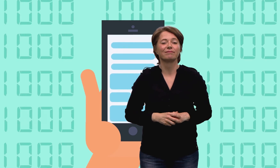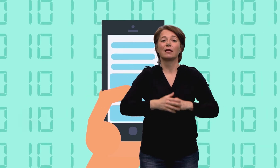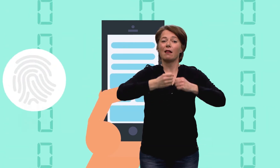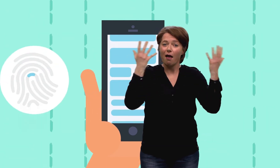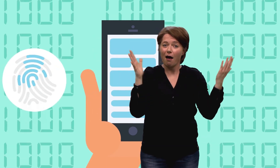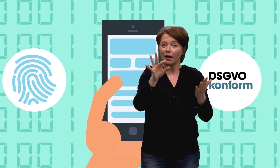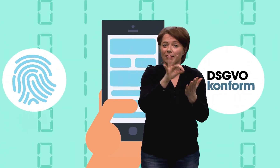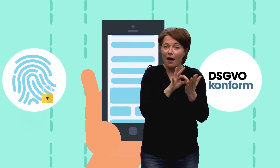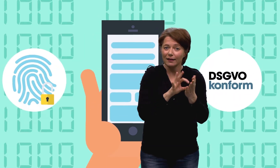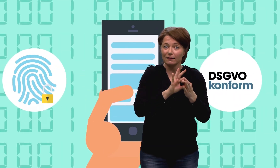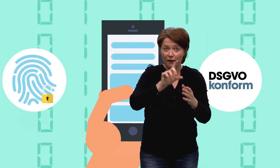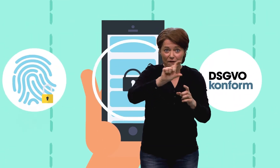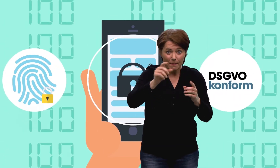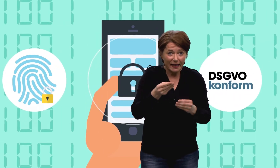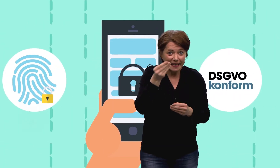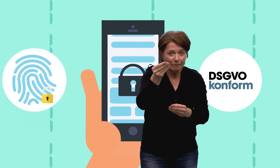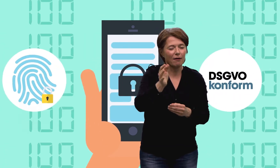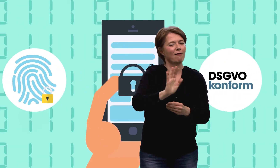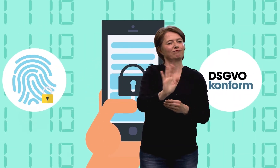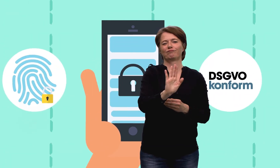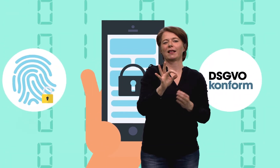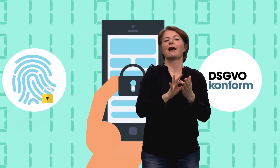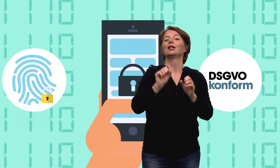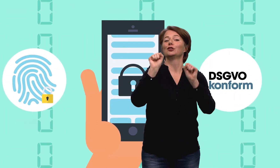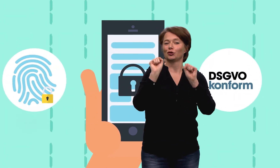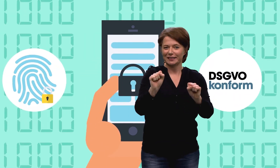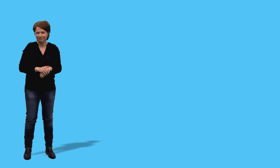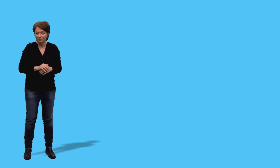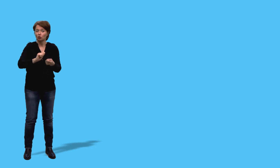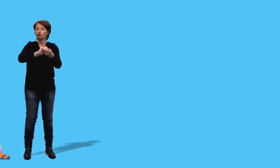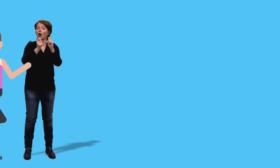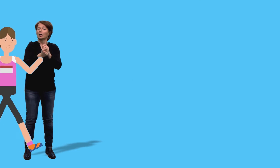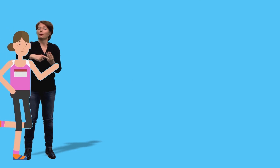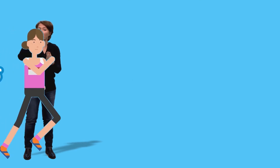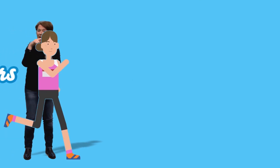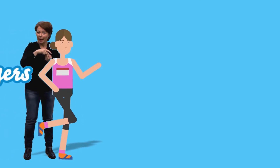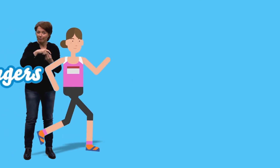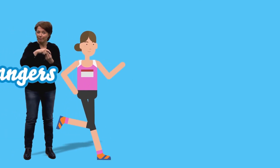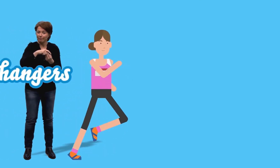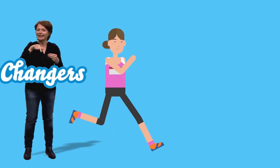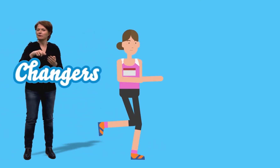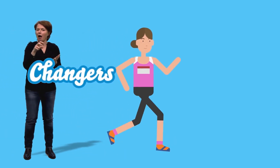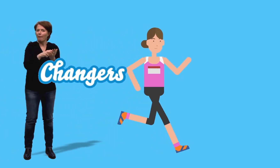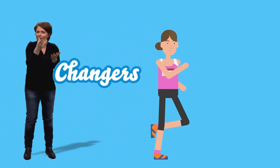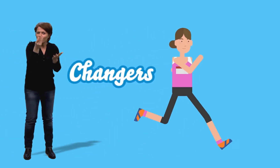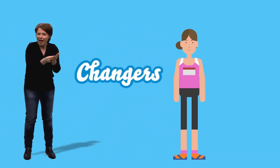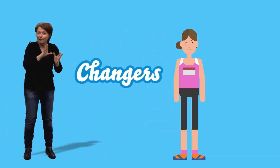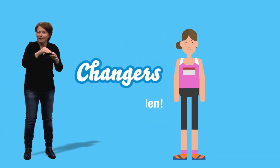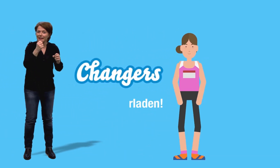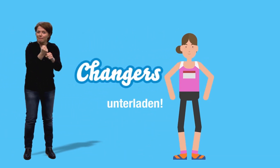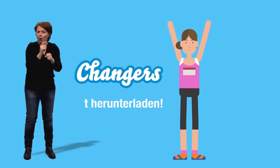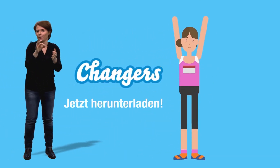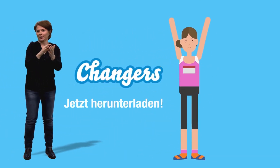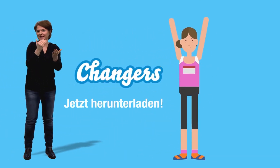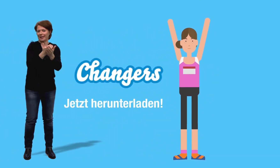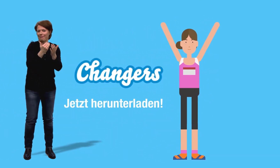Persönliche Nutzungsdaten werden selbstverständlich nicht an den Arbeitgeber weitergegeben. Changers für Böhringer Ingelheim. Jetzt App